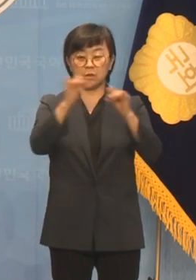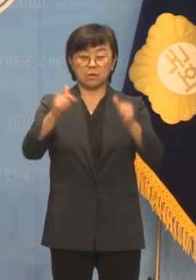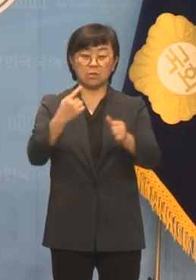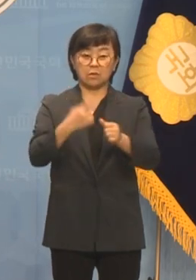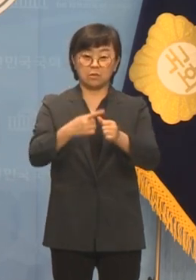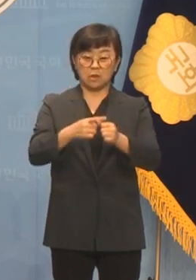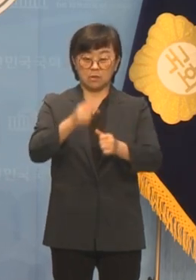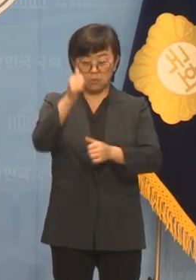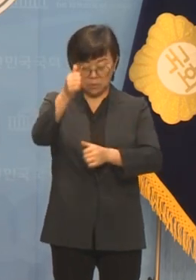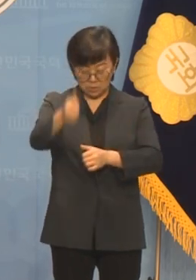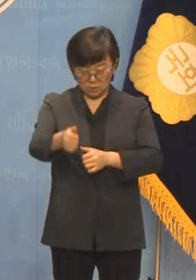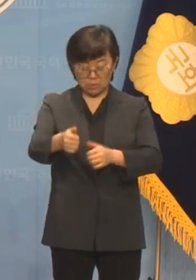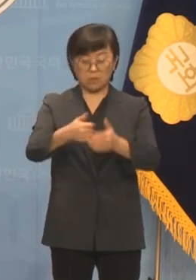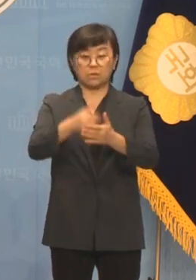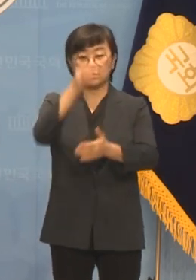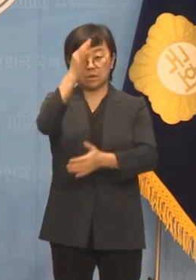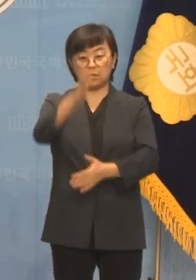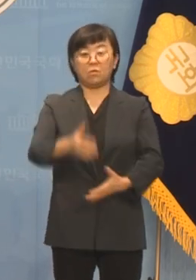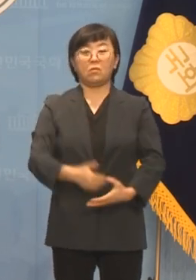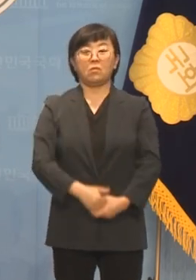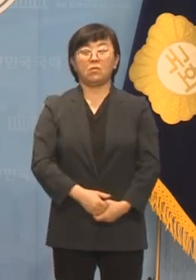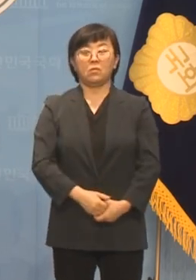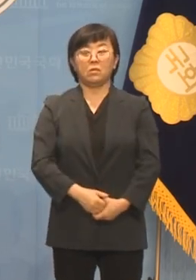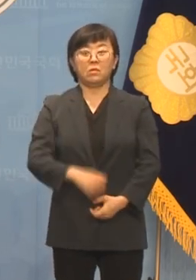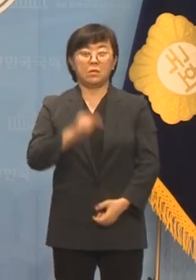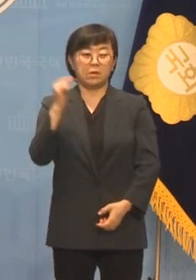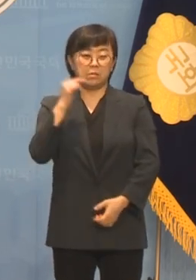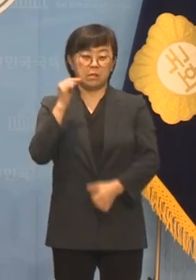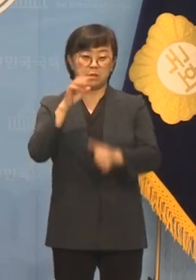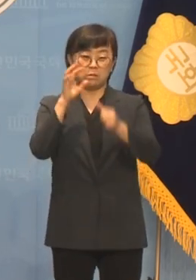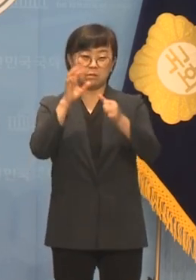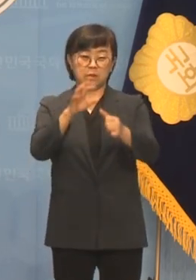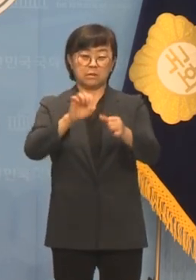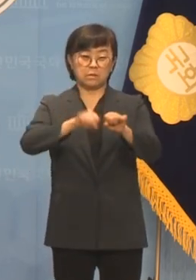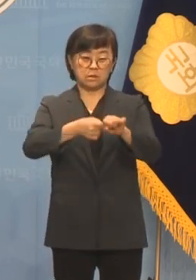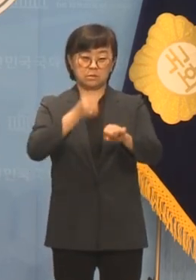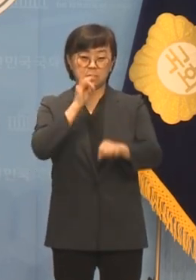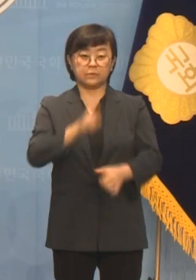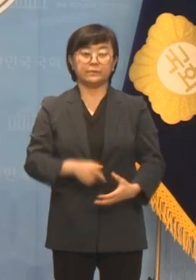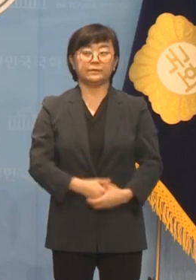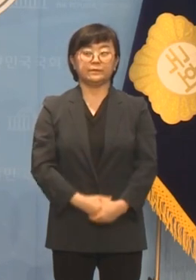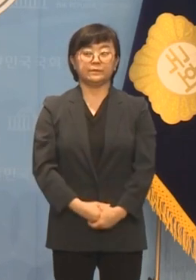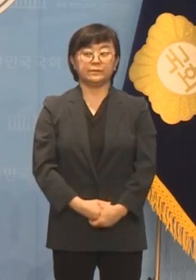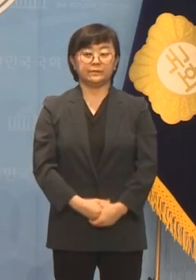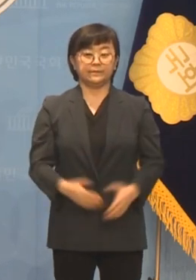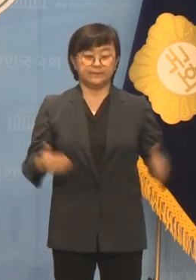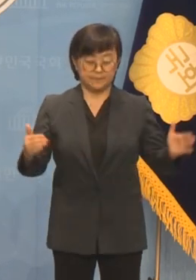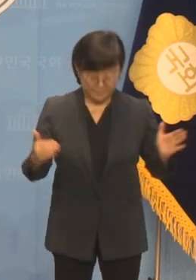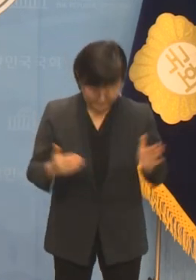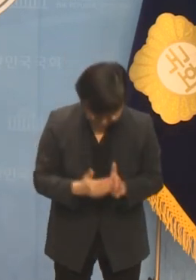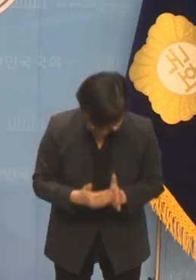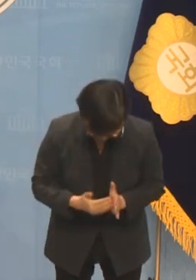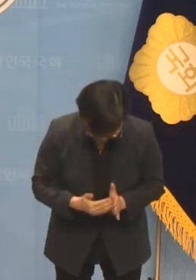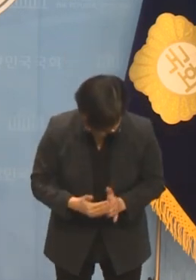머리 숙여 사죄하고 엄하게 징계 조치하시기 바랍니다. 이상입니다.